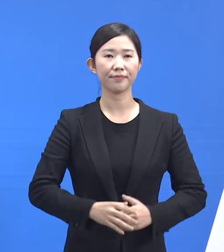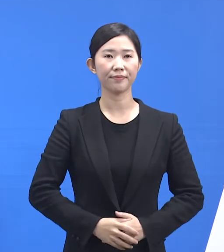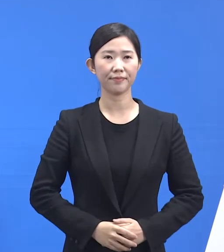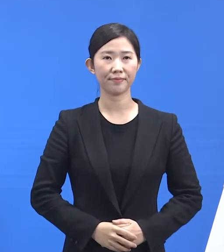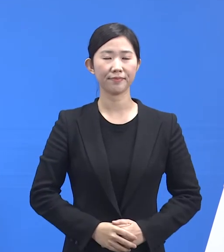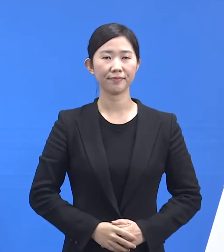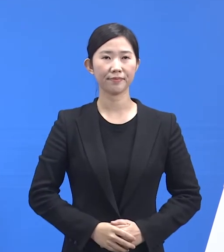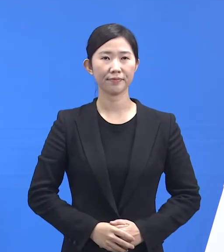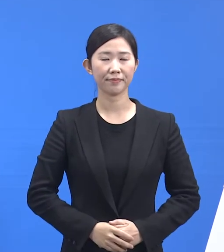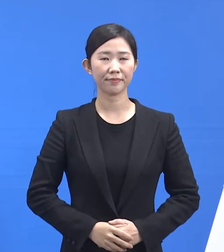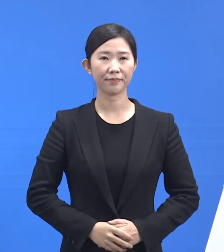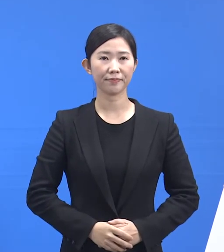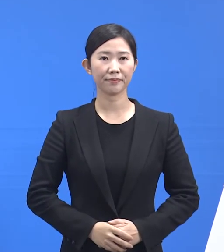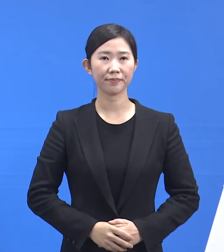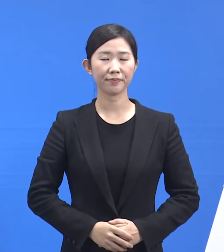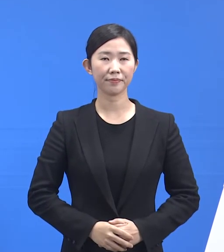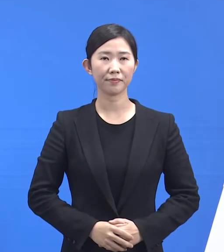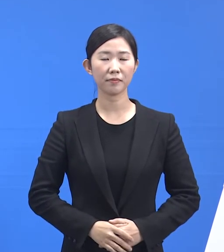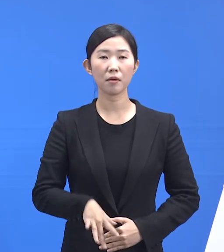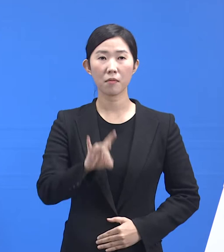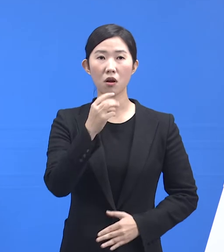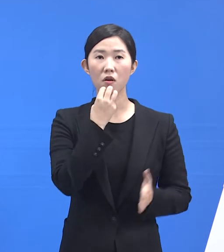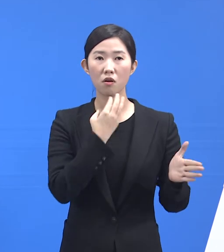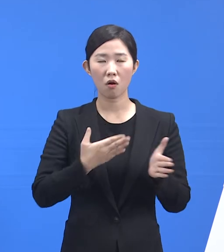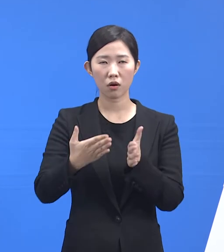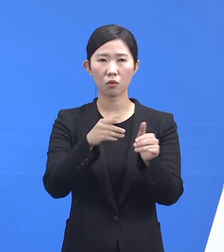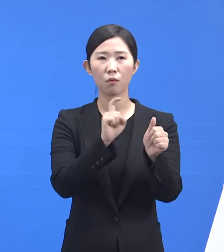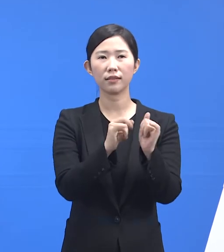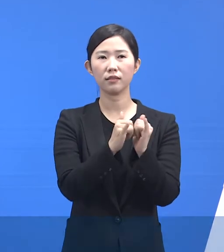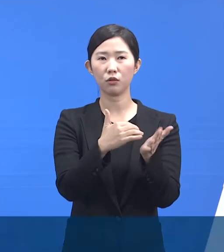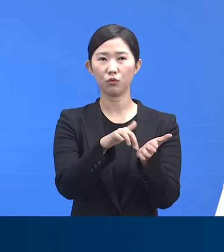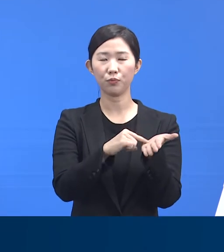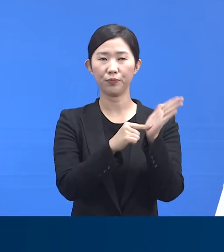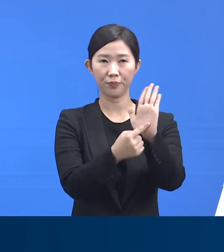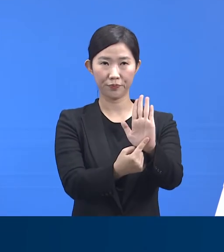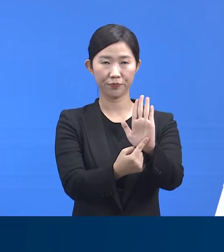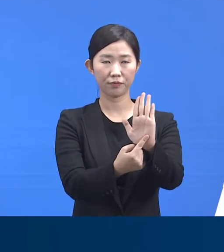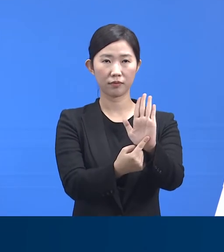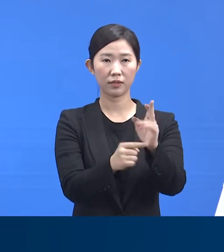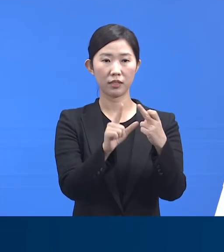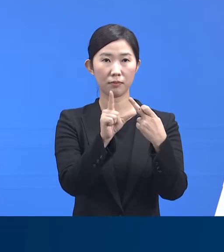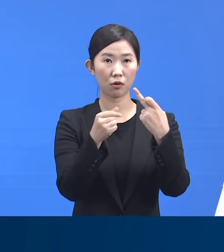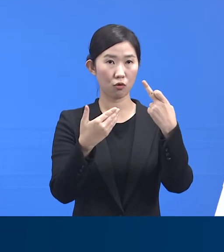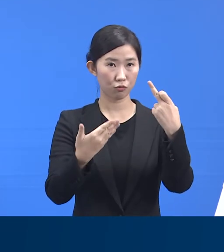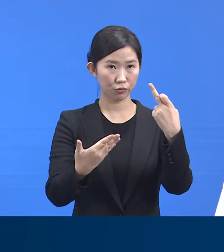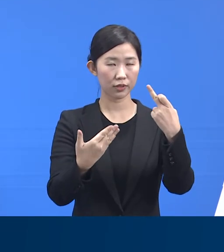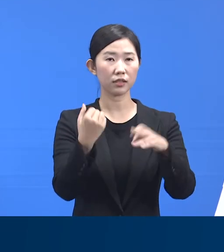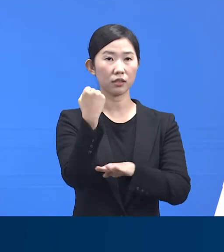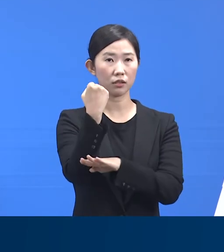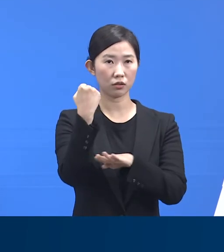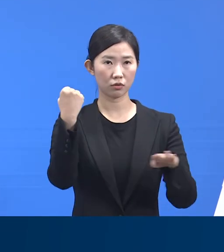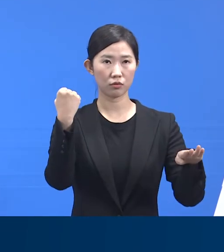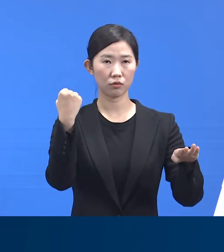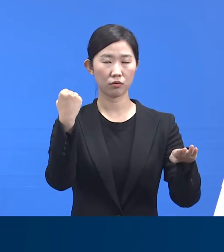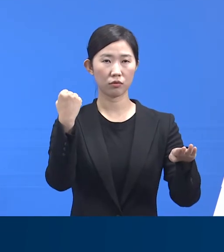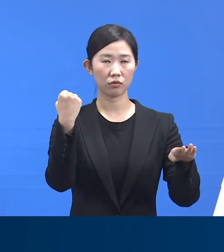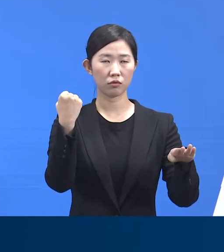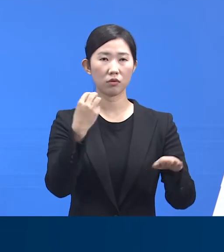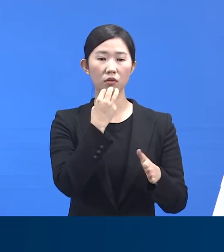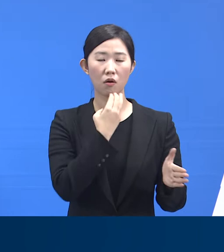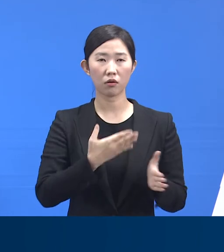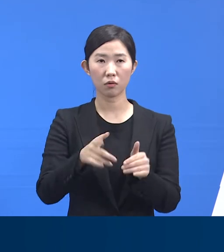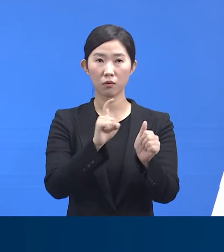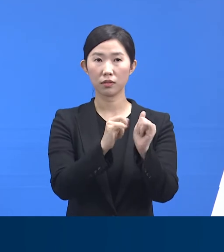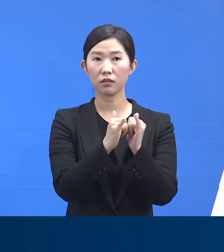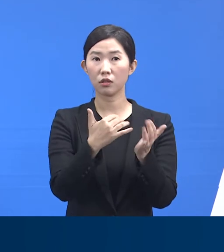시작하겠습니다. 먼저 경기도 확진자 발생 현황입니다. 12월 9일 0시 기준 경기도